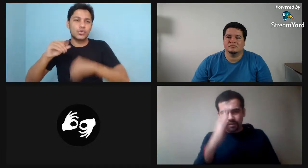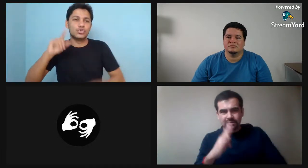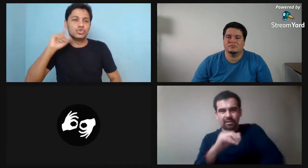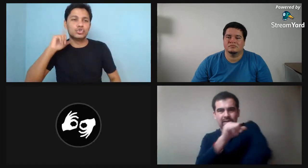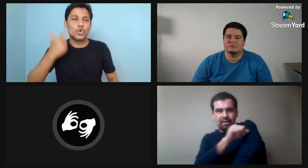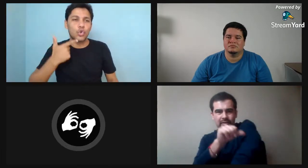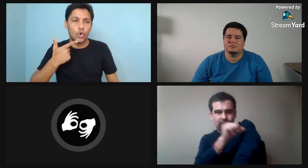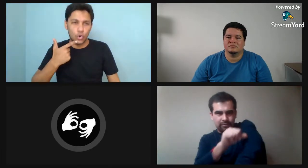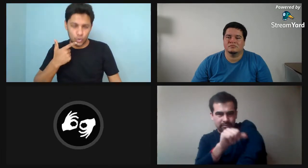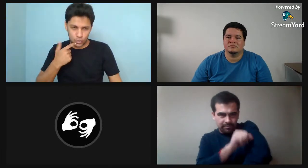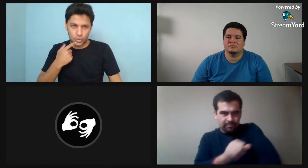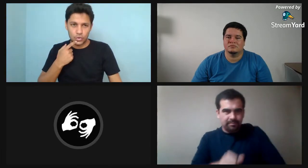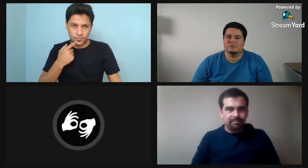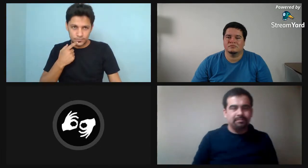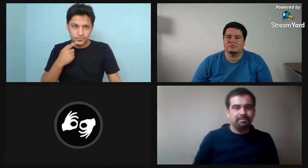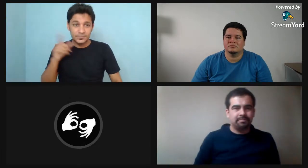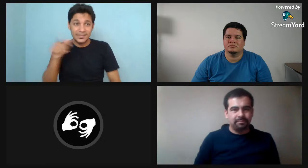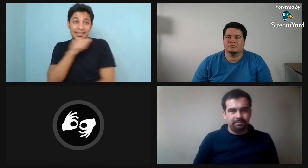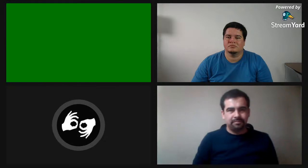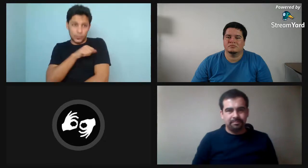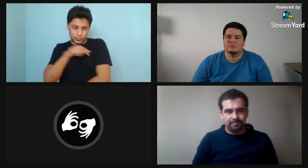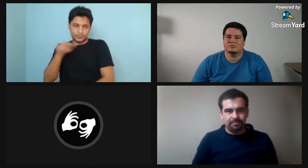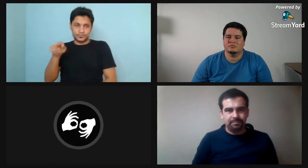que también es una institución de Río de Janeiro,